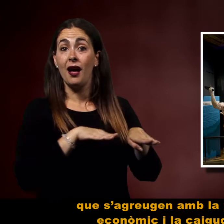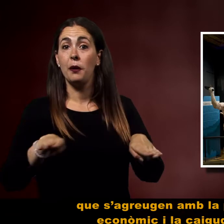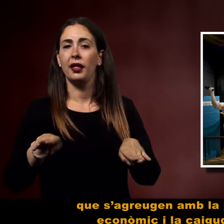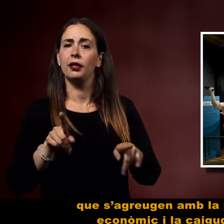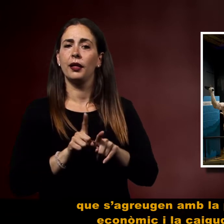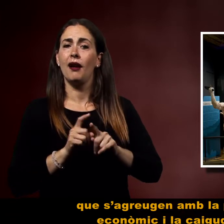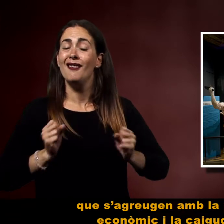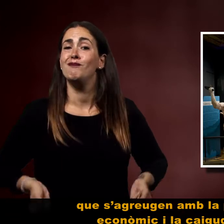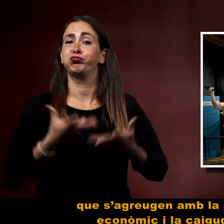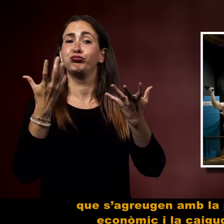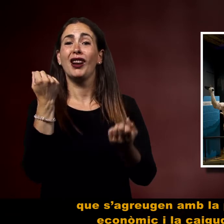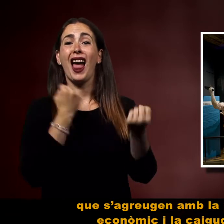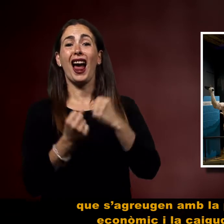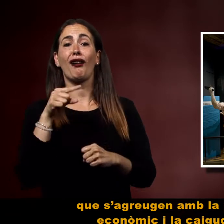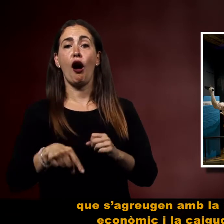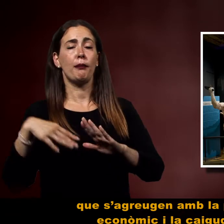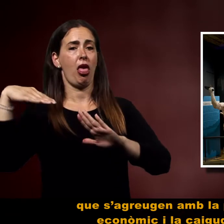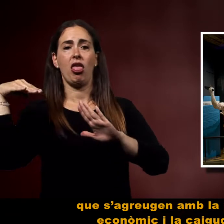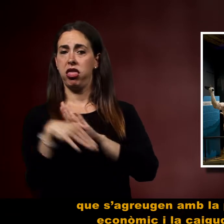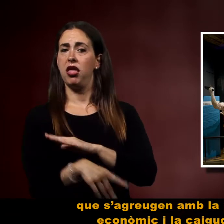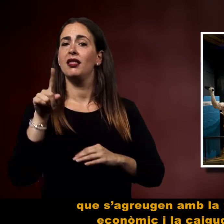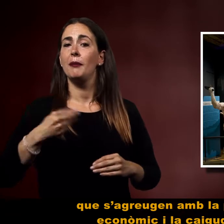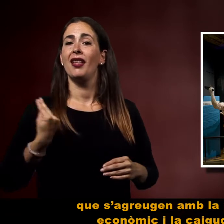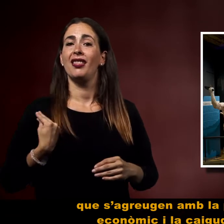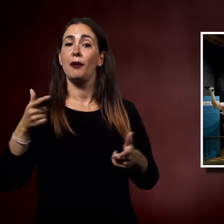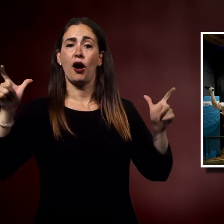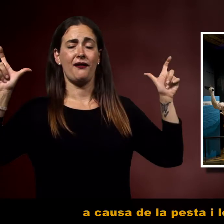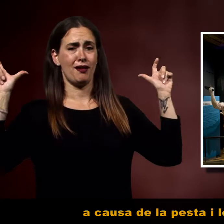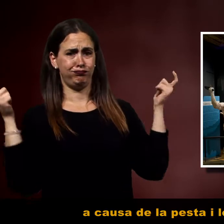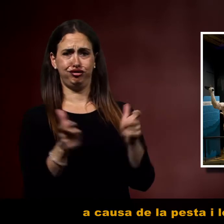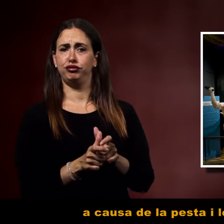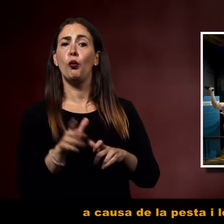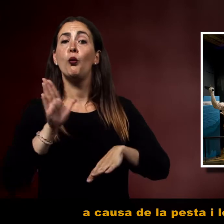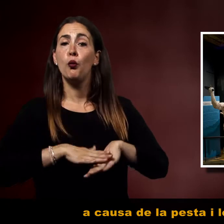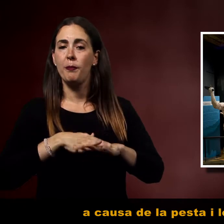'impuls econòmic i la caiguda demogràfica a causa de la pesta i les males collites.